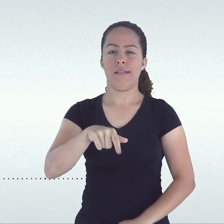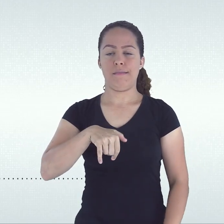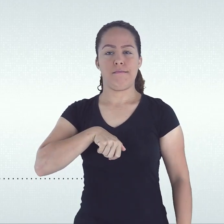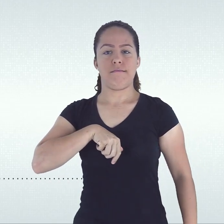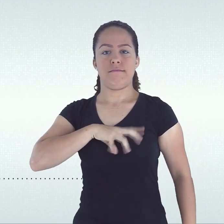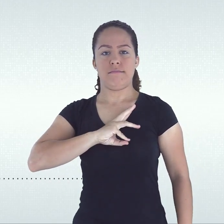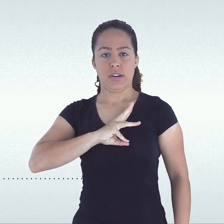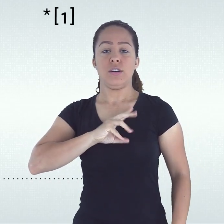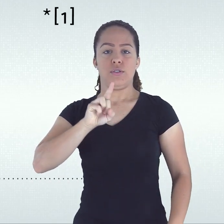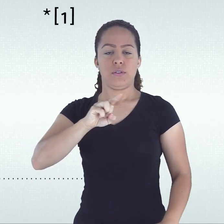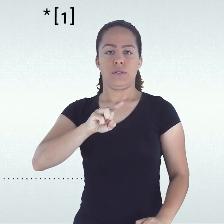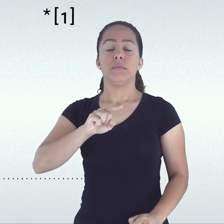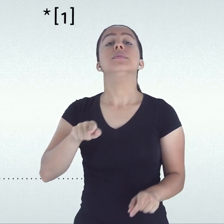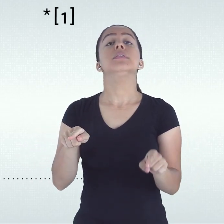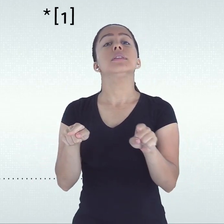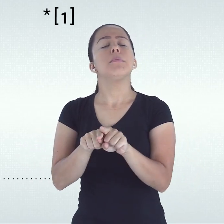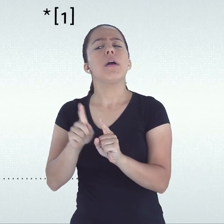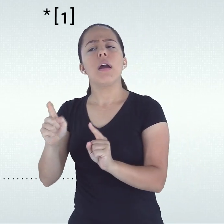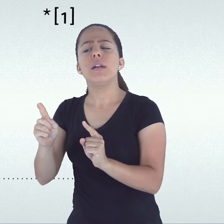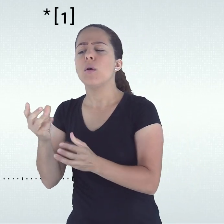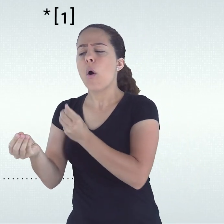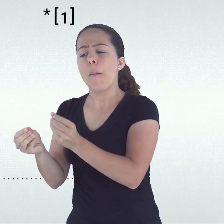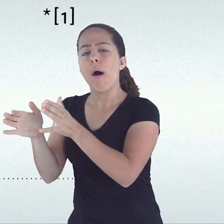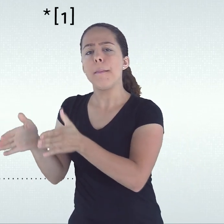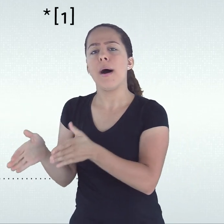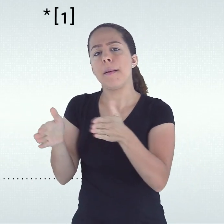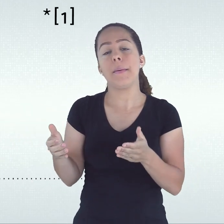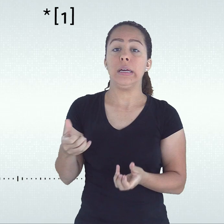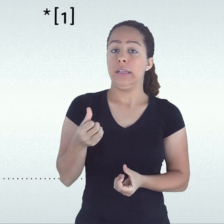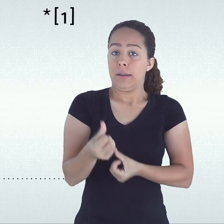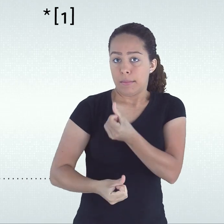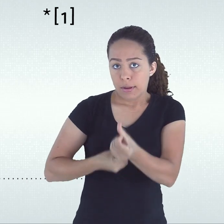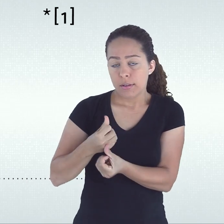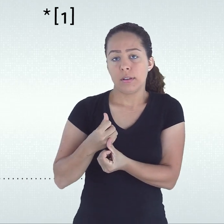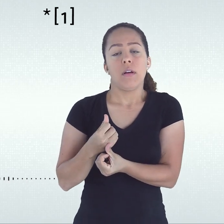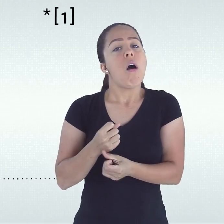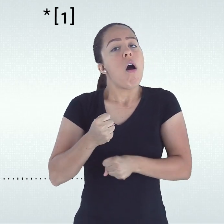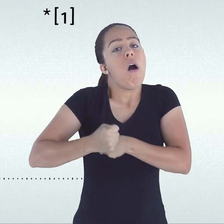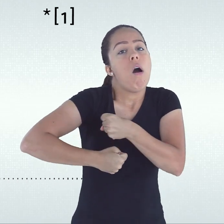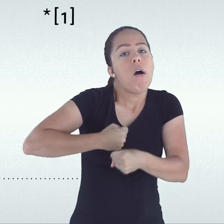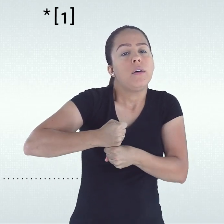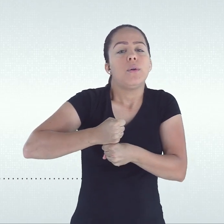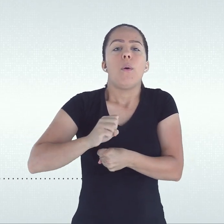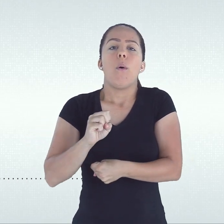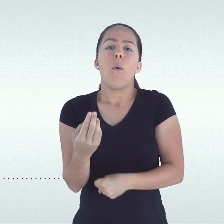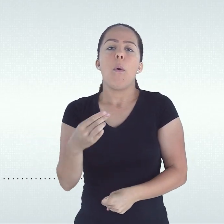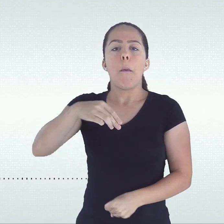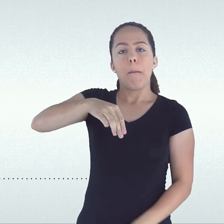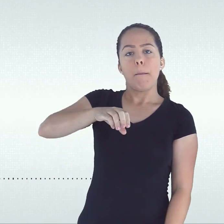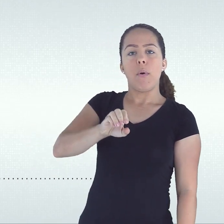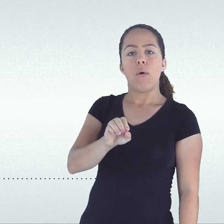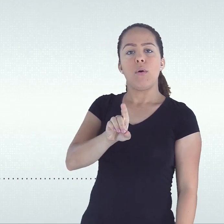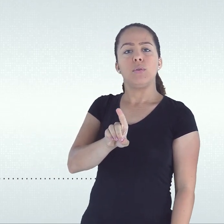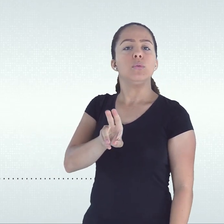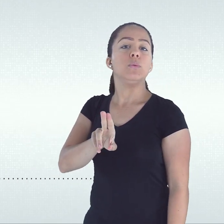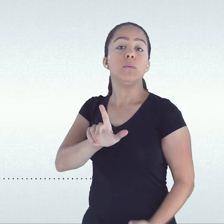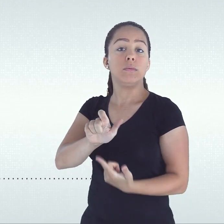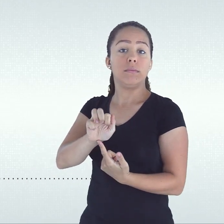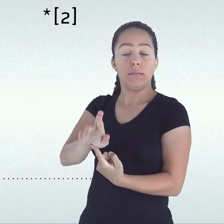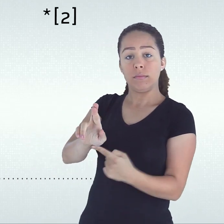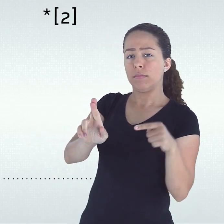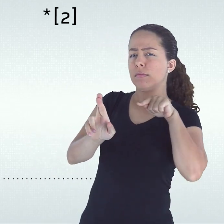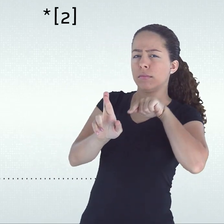de nível médio em regime semestral, anual ou modular, um modelo que